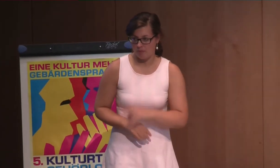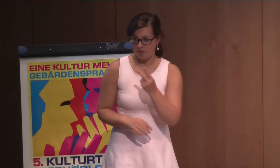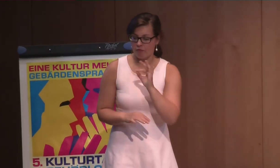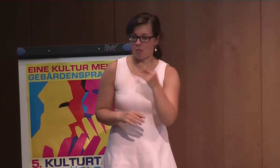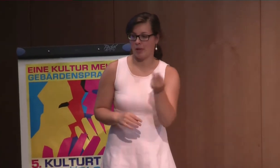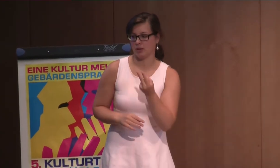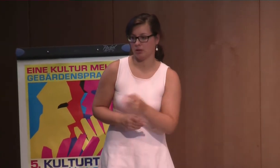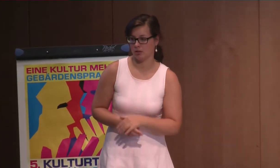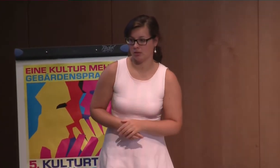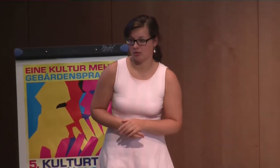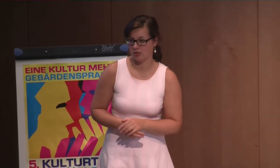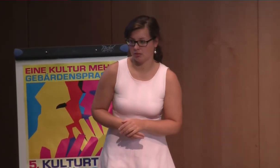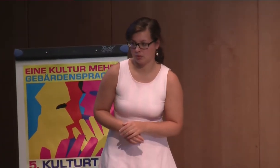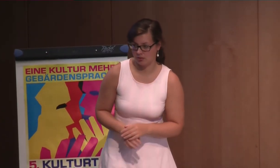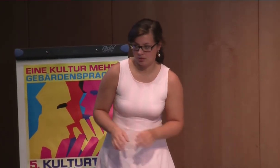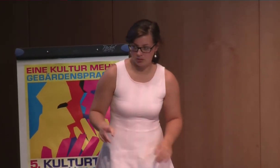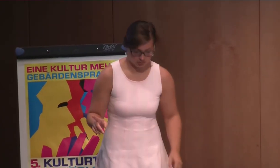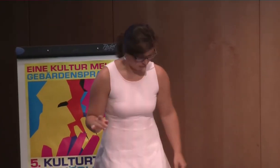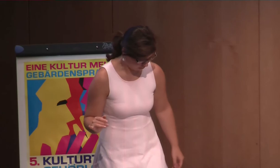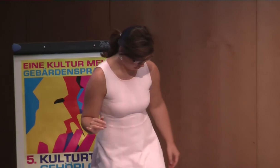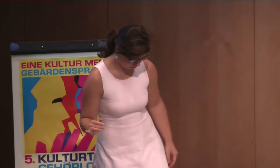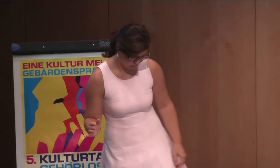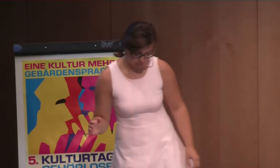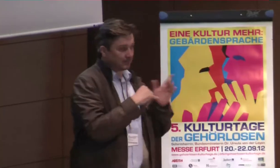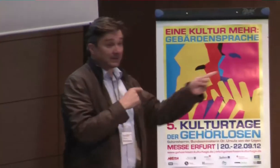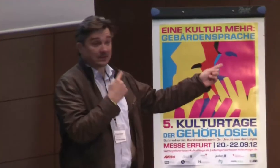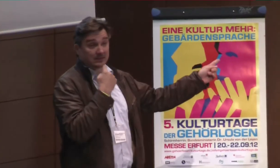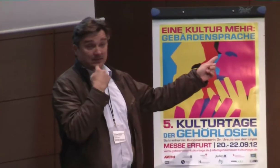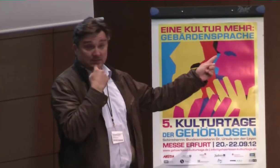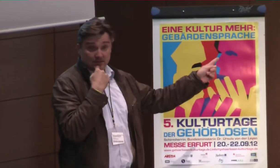Also da ist man besser aufgestellt und kümmert sich wirklich um beides. Ja, noch?